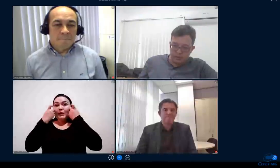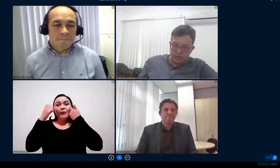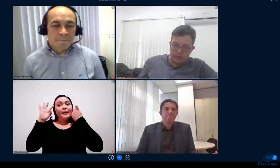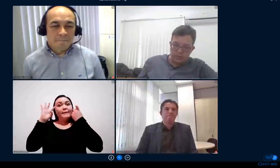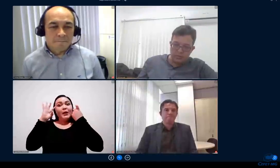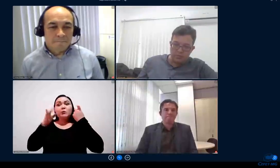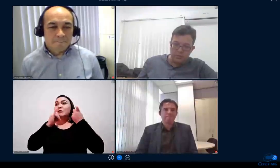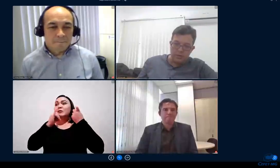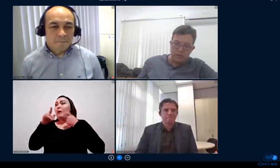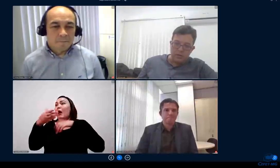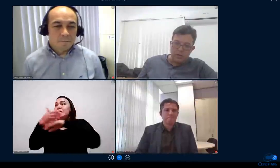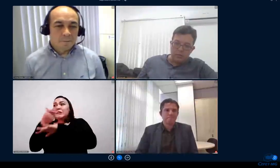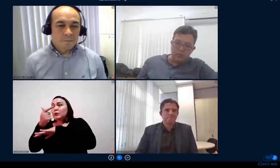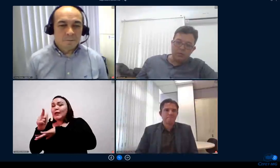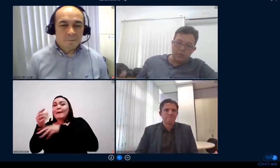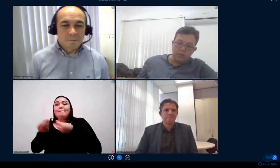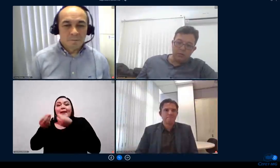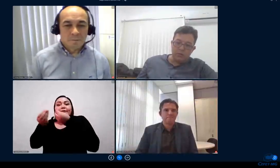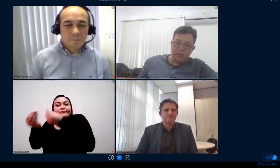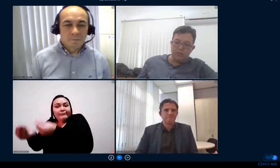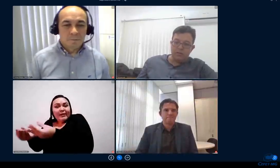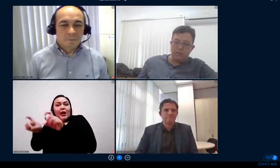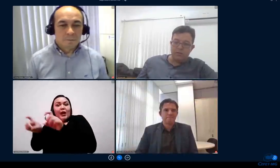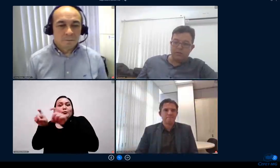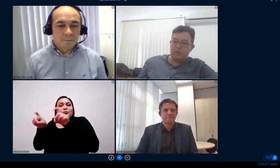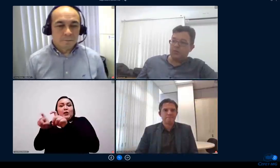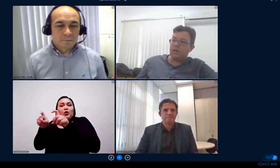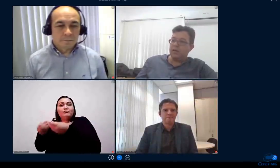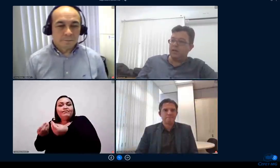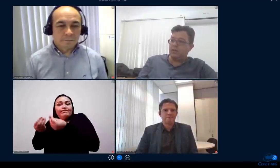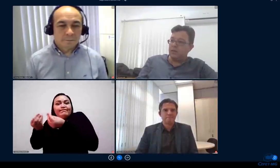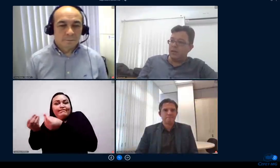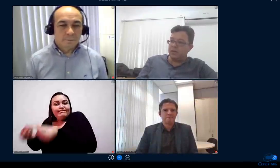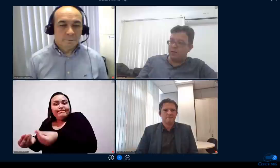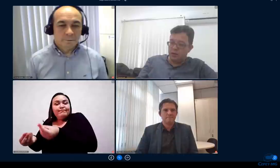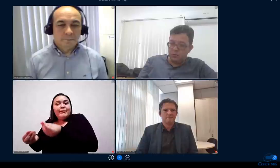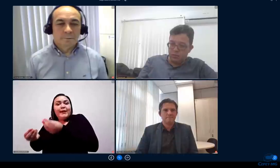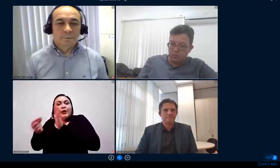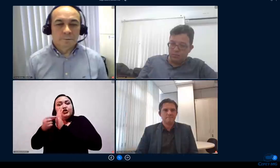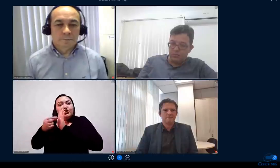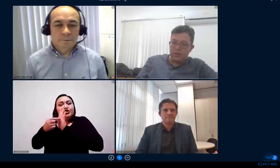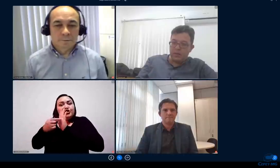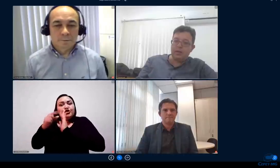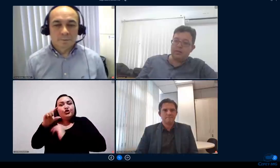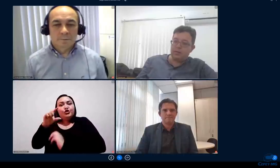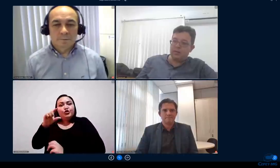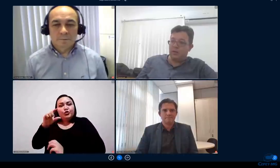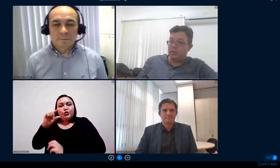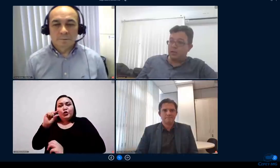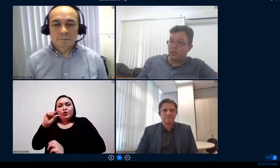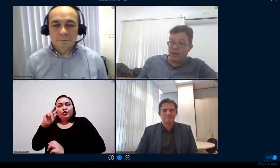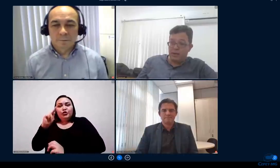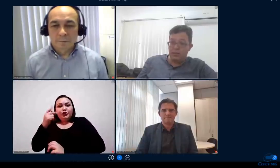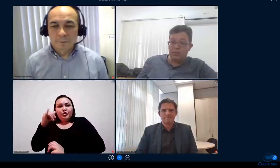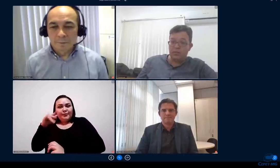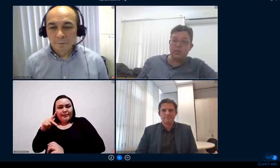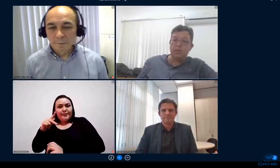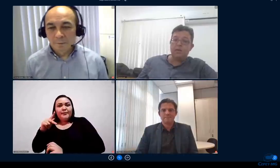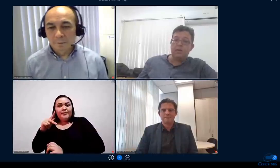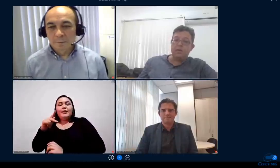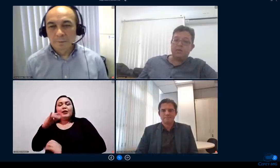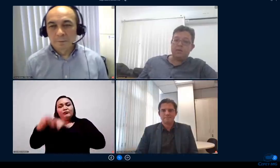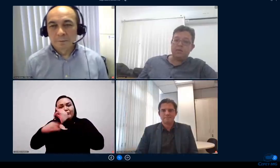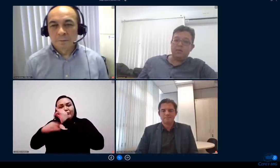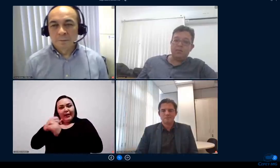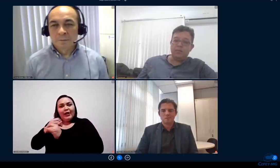pacotes de dados pois no segundo momento nós avançamos daqueles que têm acesso né aqueles que estão matriculados